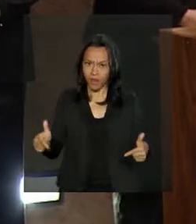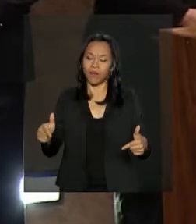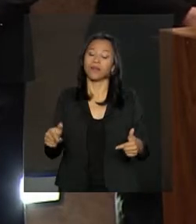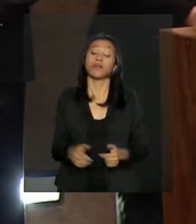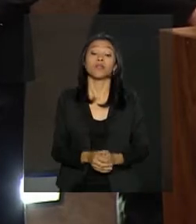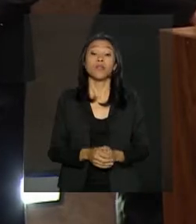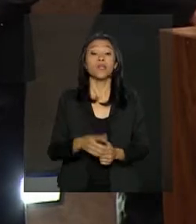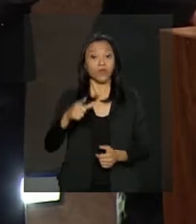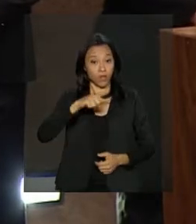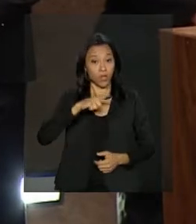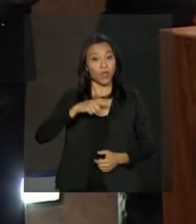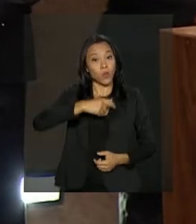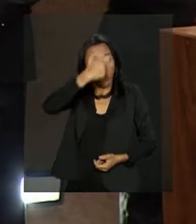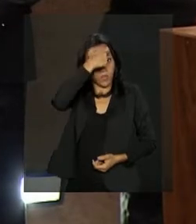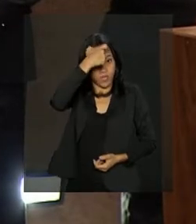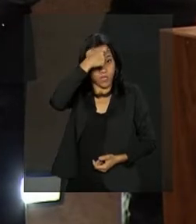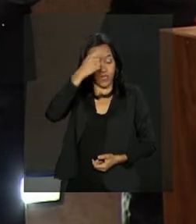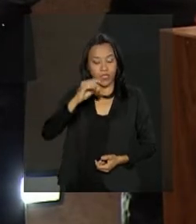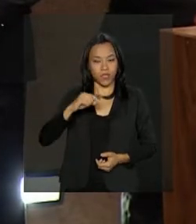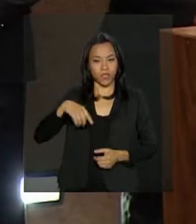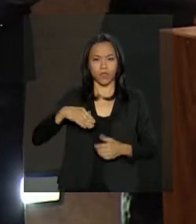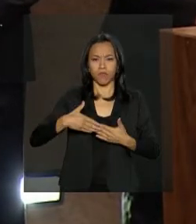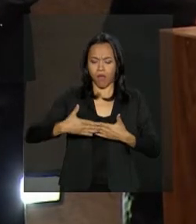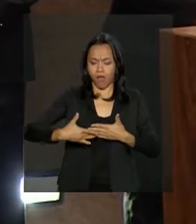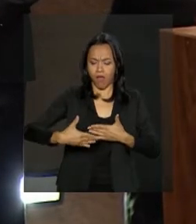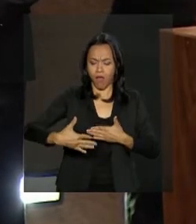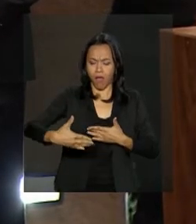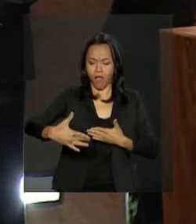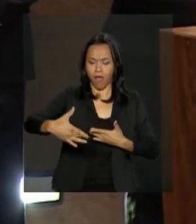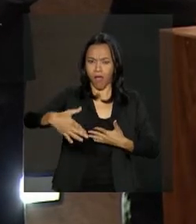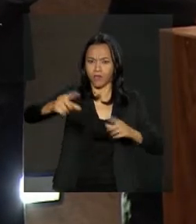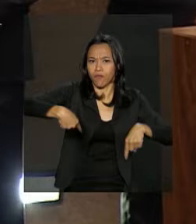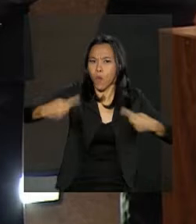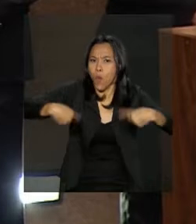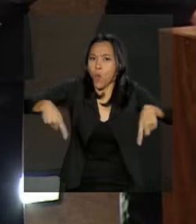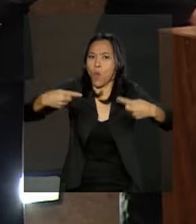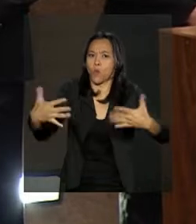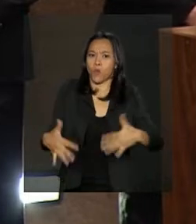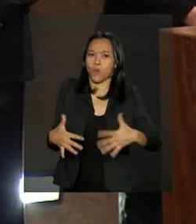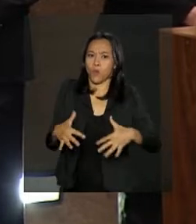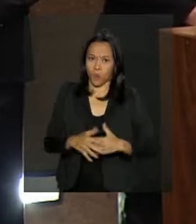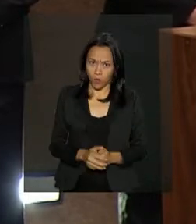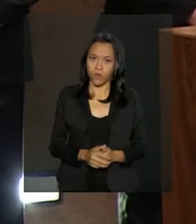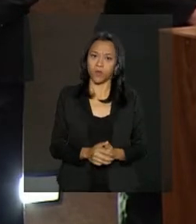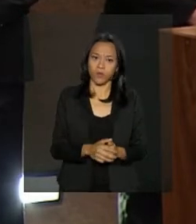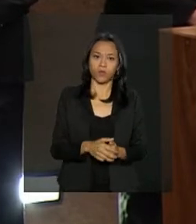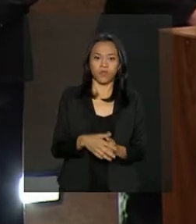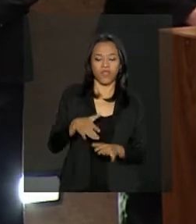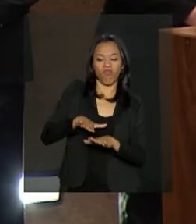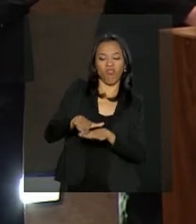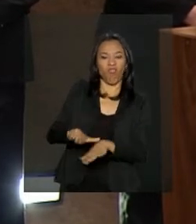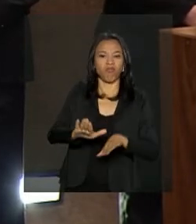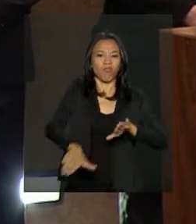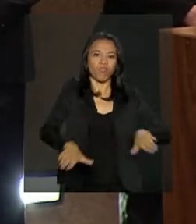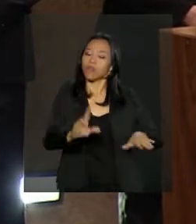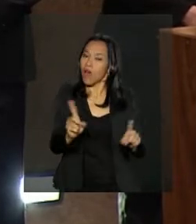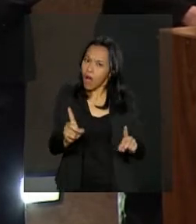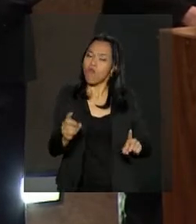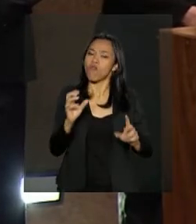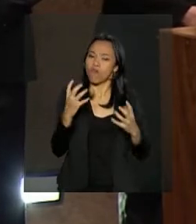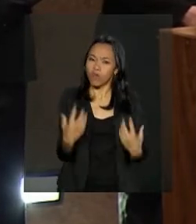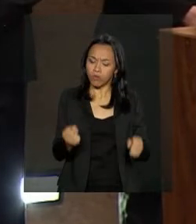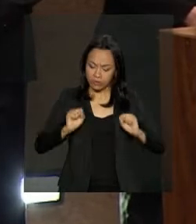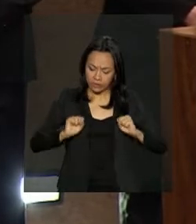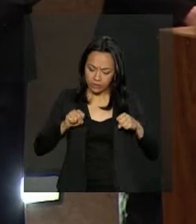Tenho plena consciência dos desafios que se colocam diante de nós. Sem subestimá-los, trabalharei com